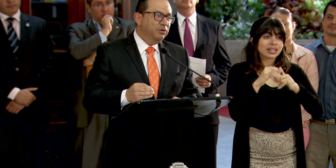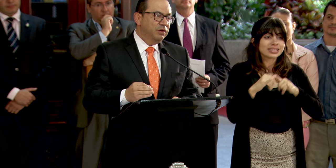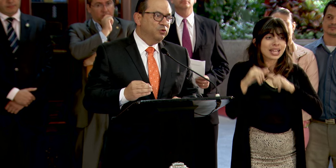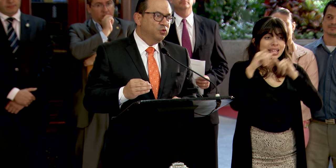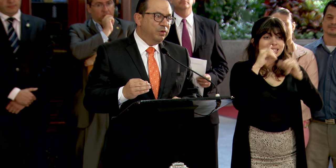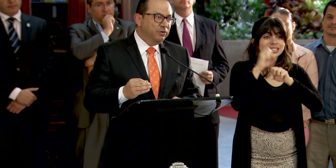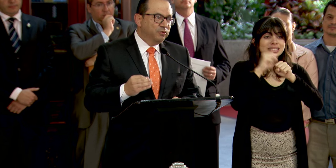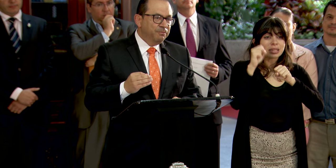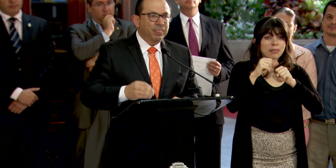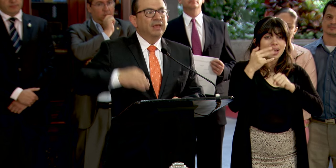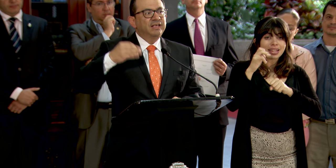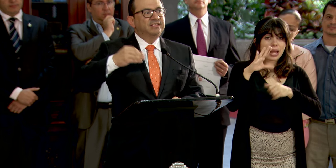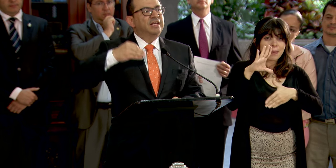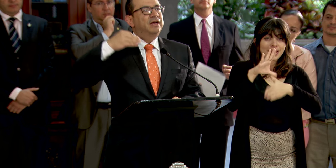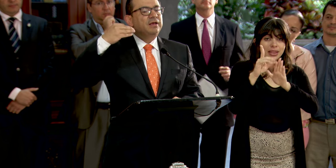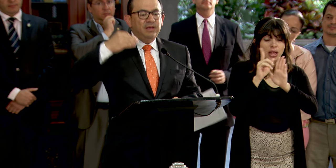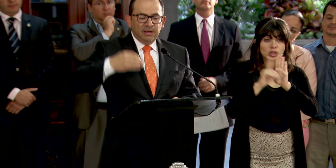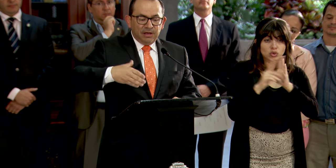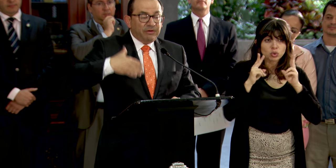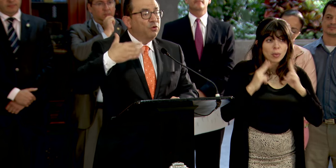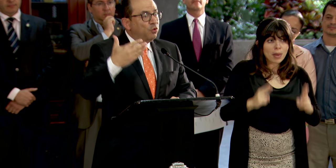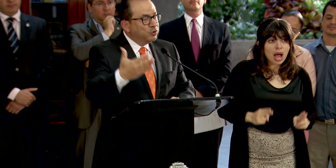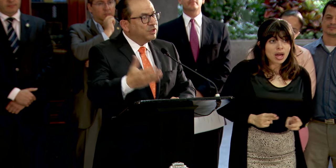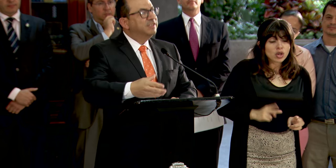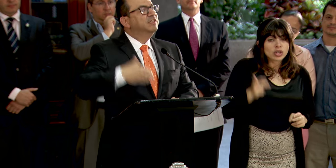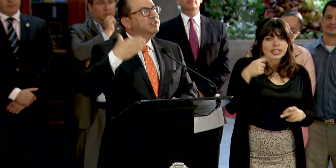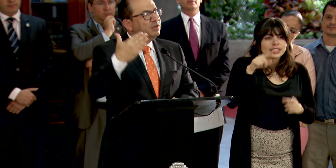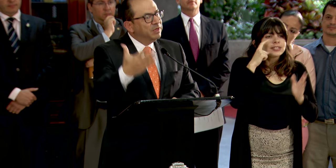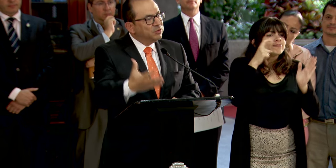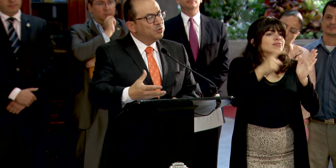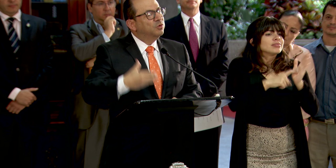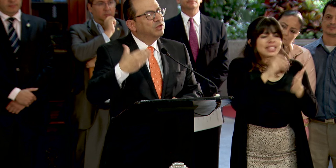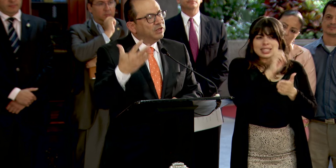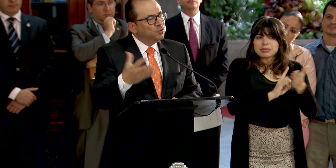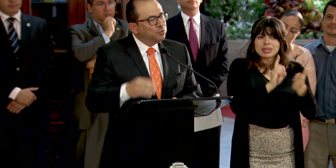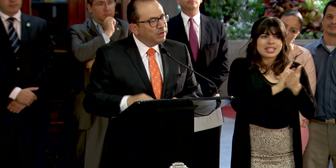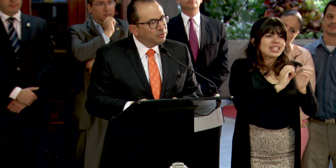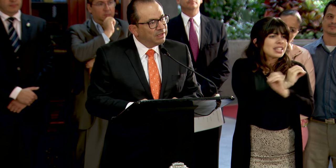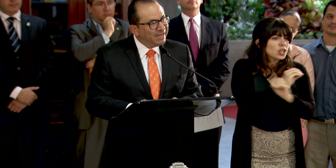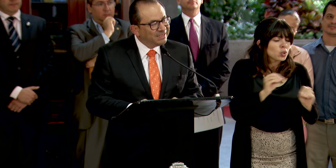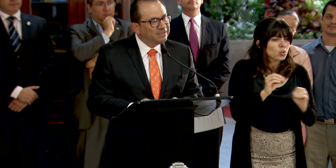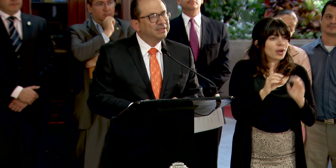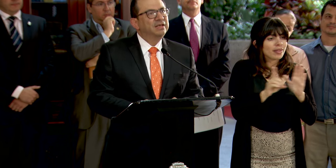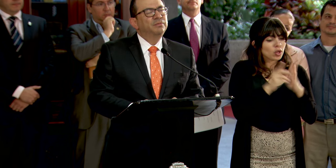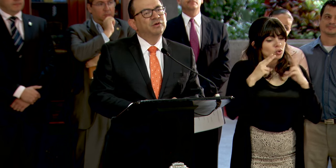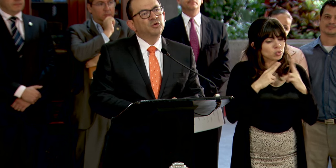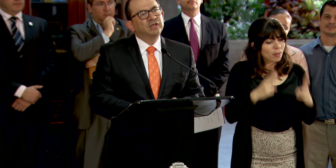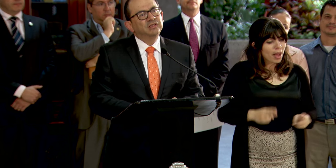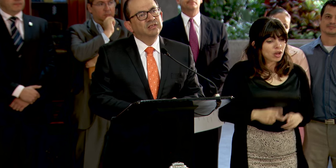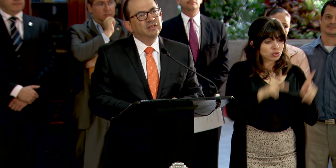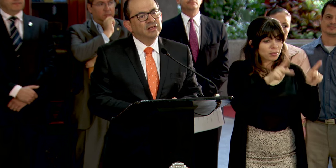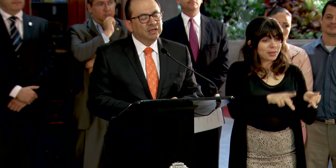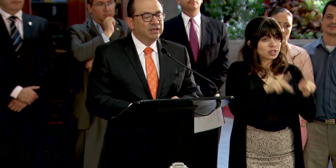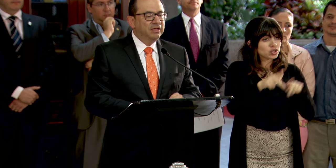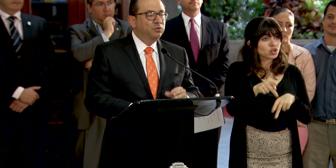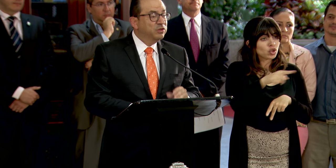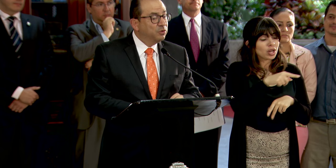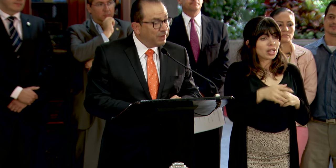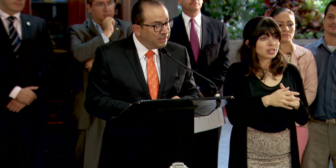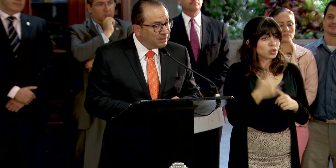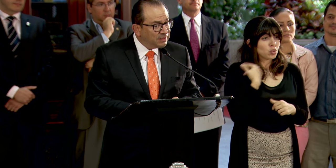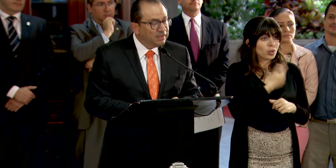Interamericano de Derechos Humanos, que sea, que reconozca sin discriminación los derechos humanos de las personas de